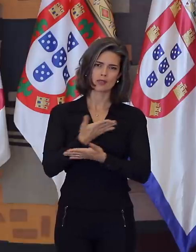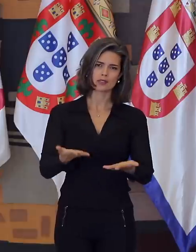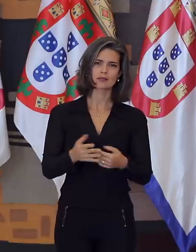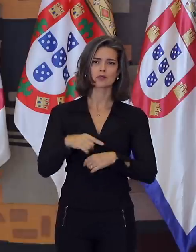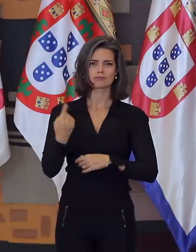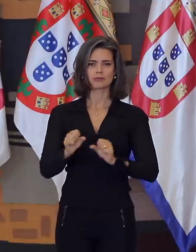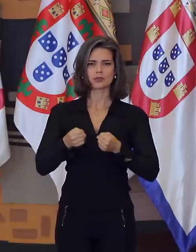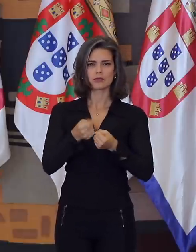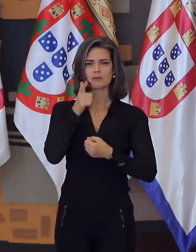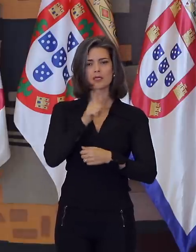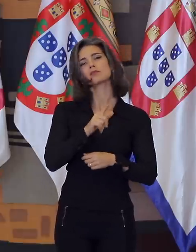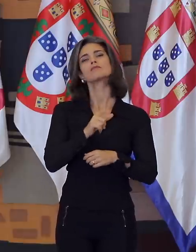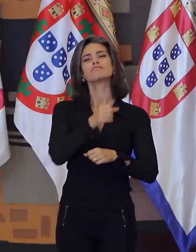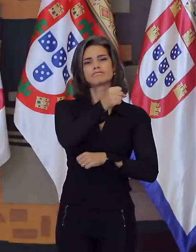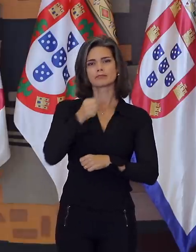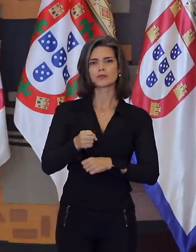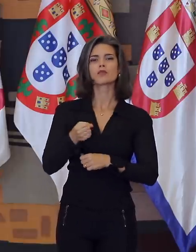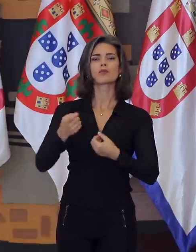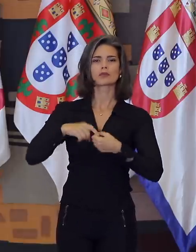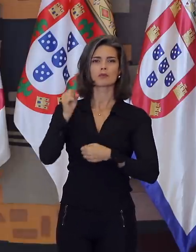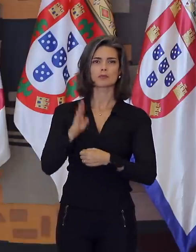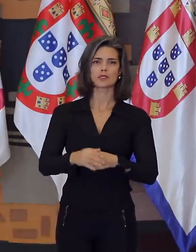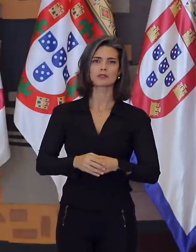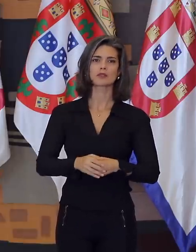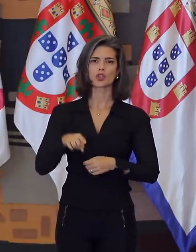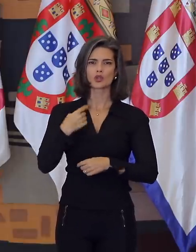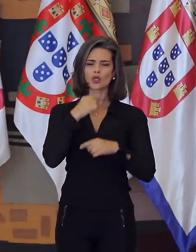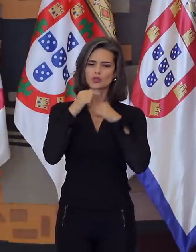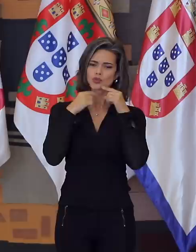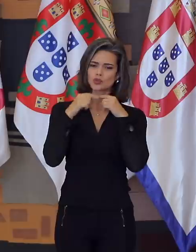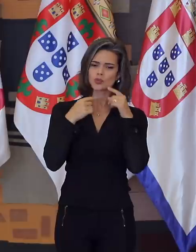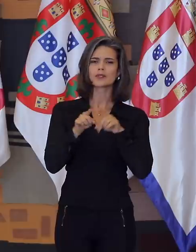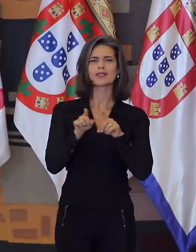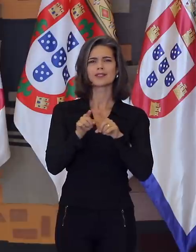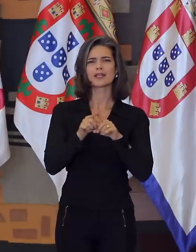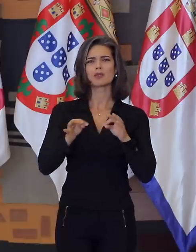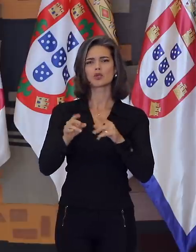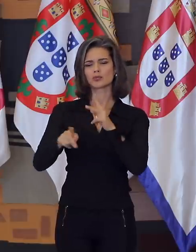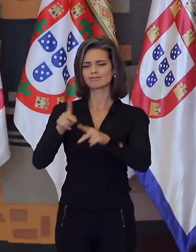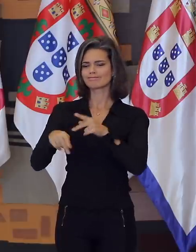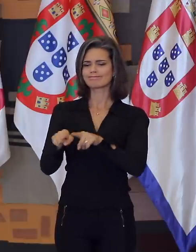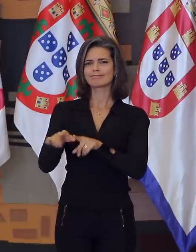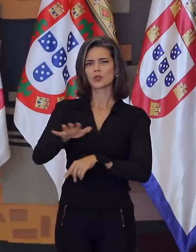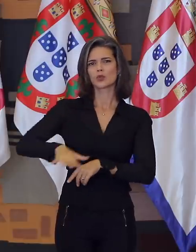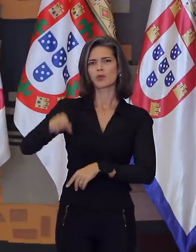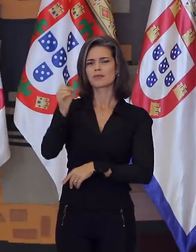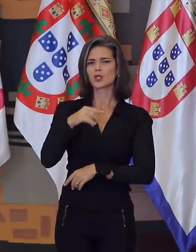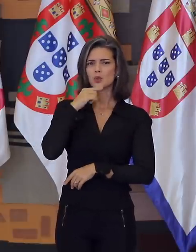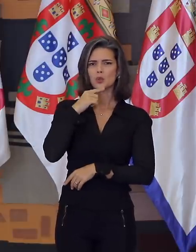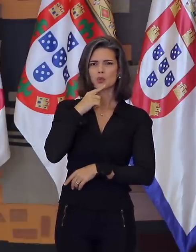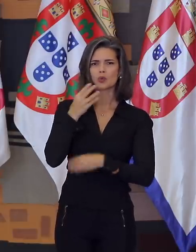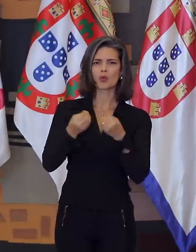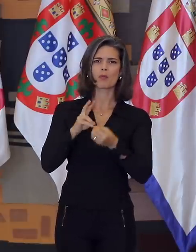Além de nossas incertezas, tivemos de lidar com as angústias de milhares de brasileiros que não sabiam à época se